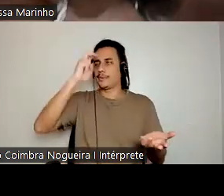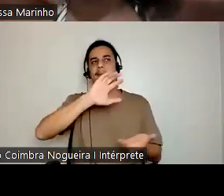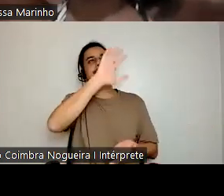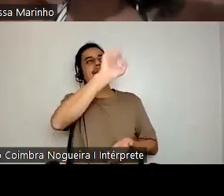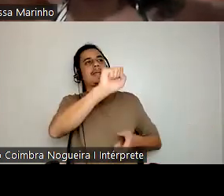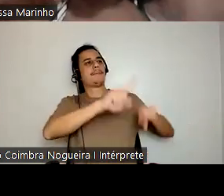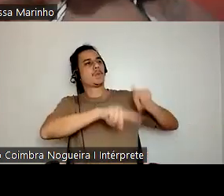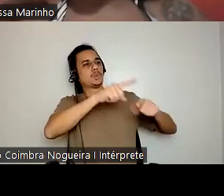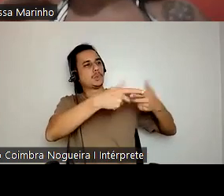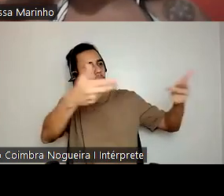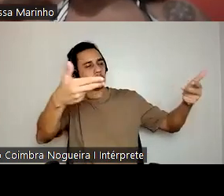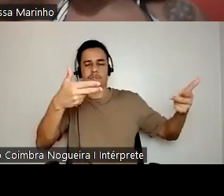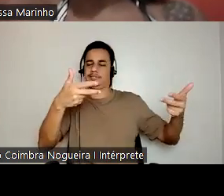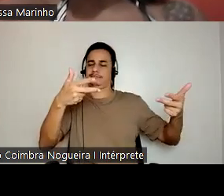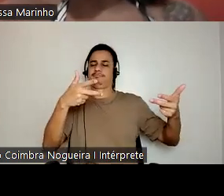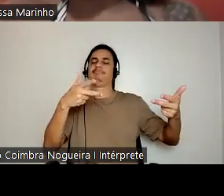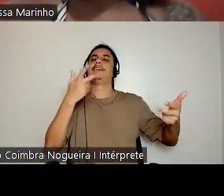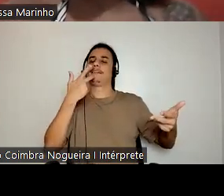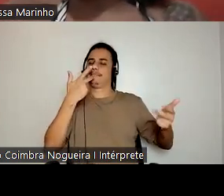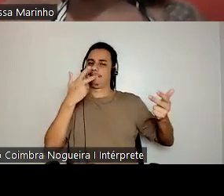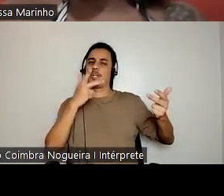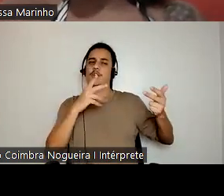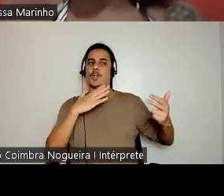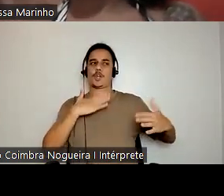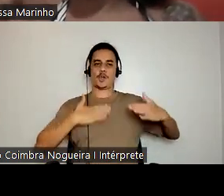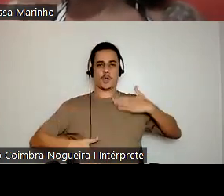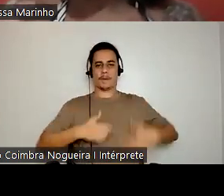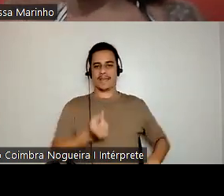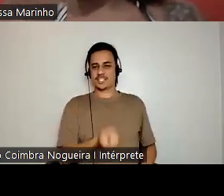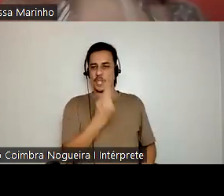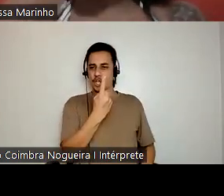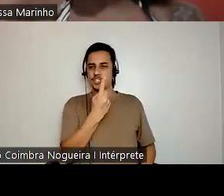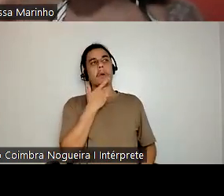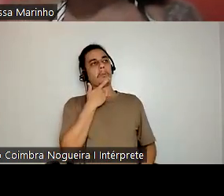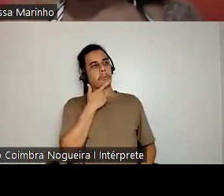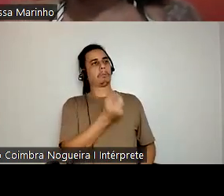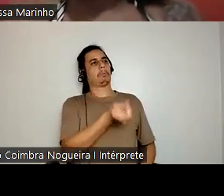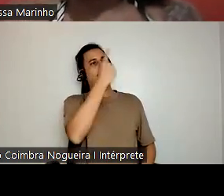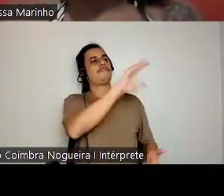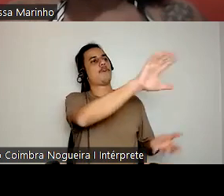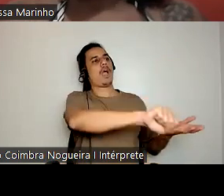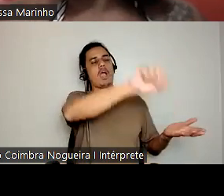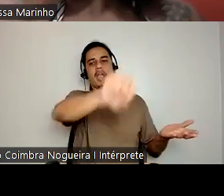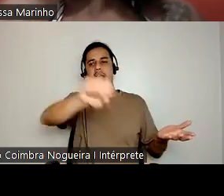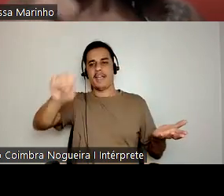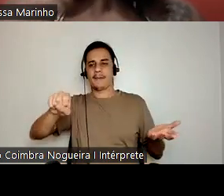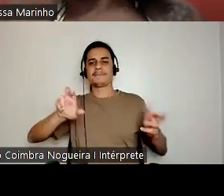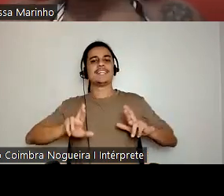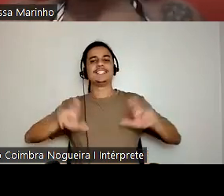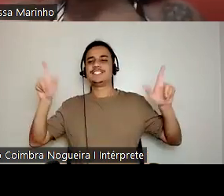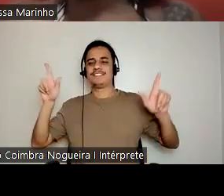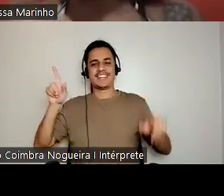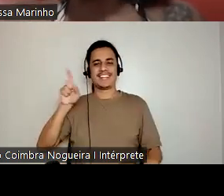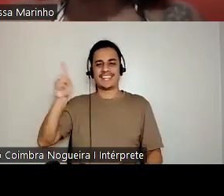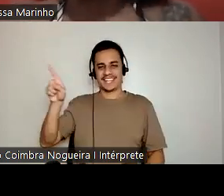corpos exóticos e vai dizer olha que exótico, vou acumular, diferente da lógica que Cazé falou, dessa lógica do não